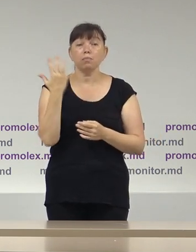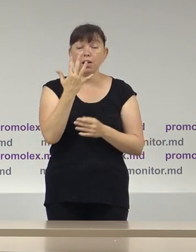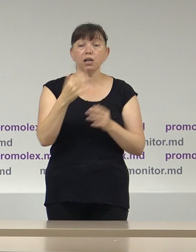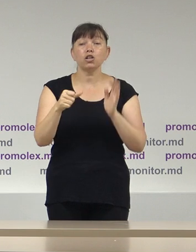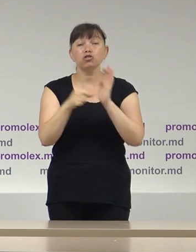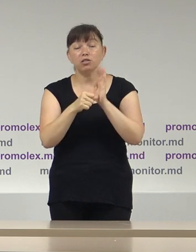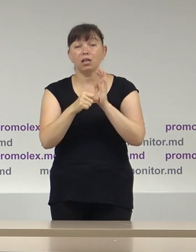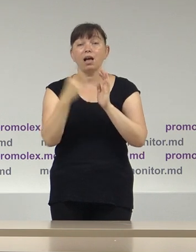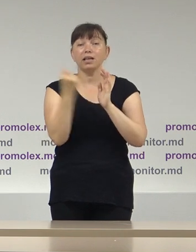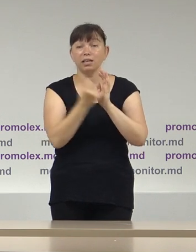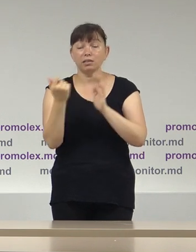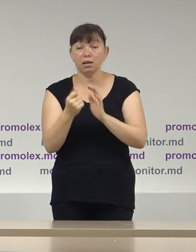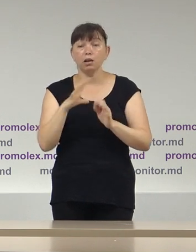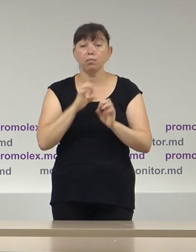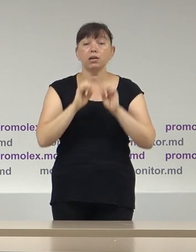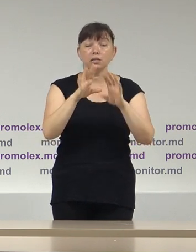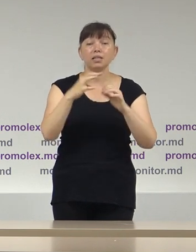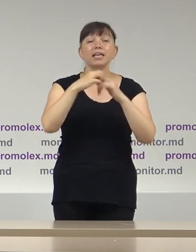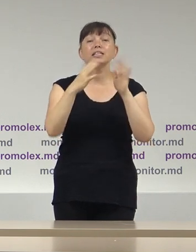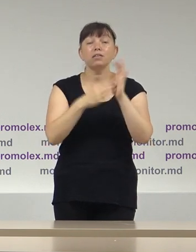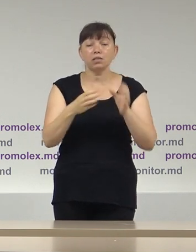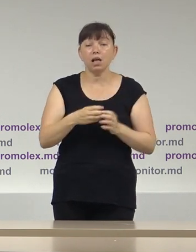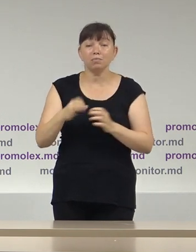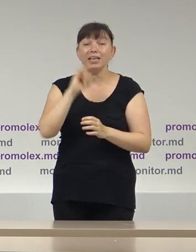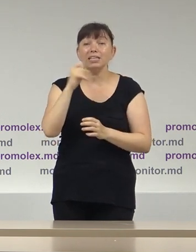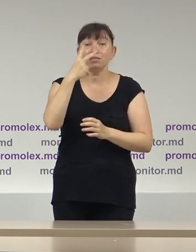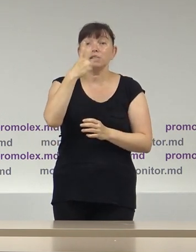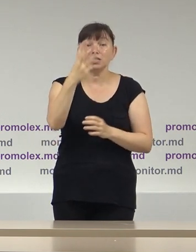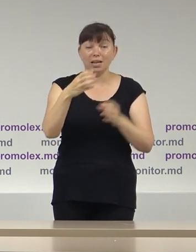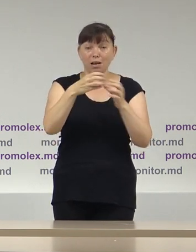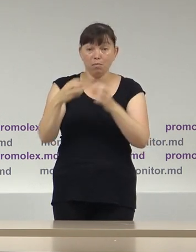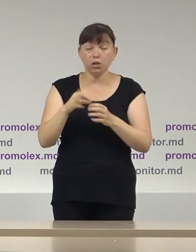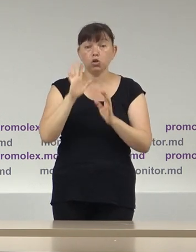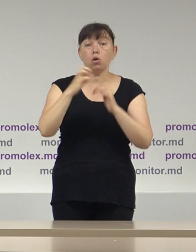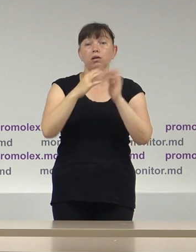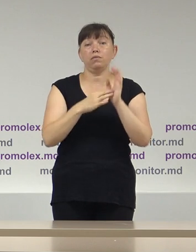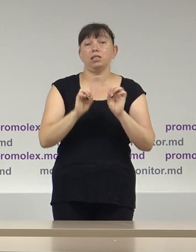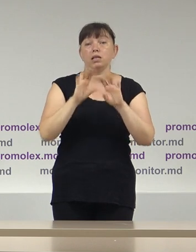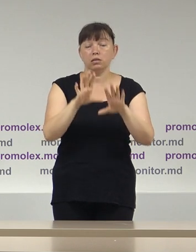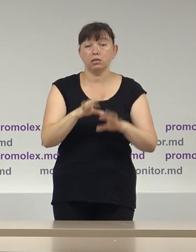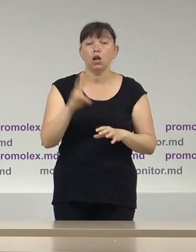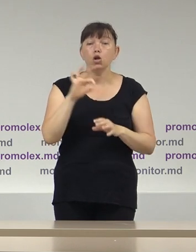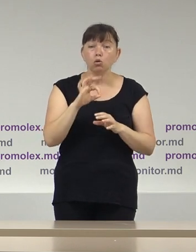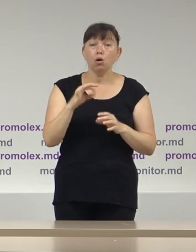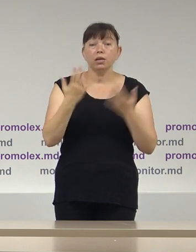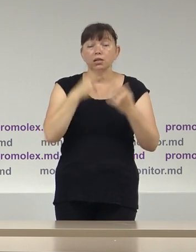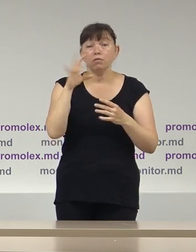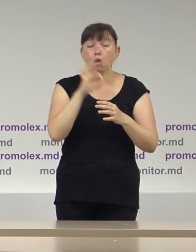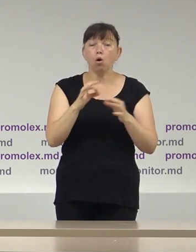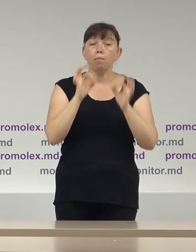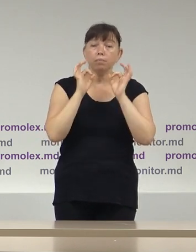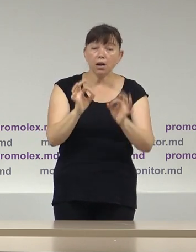săptămână de campanie au fost depuse de 19 concurenți din cei 23 trei înregistrați. Totuși, cu referire la corectitudine și acuratețele